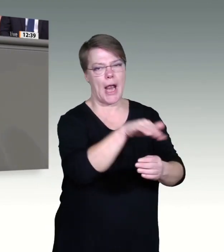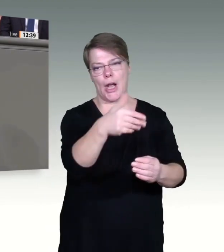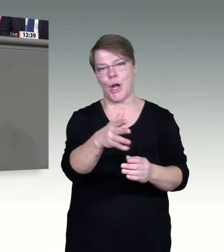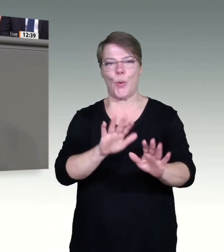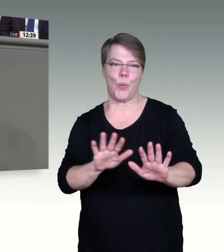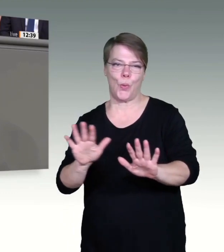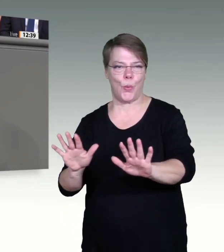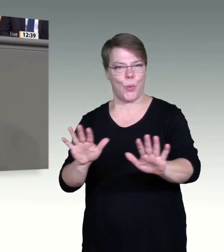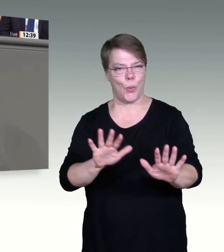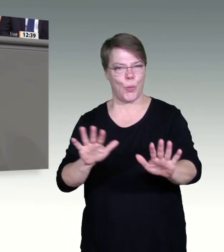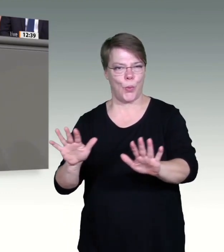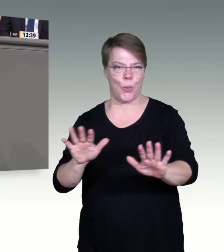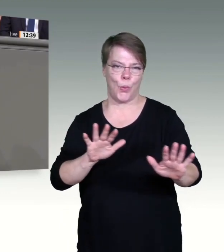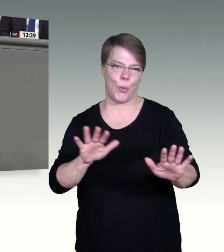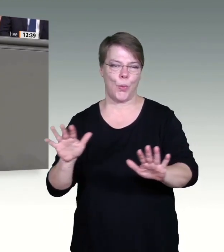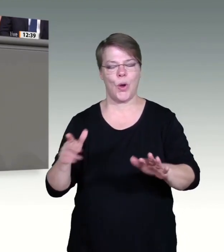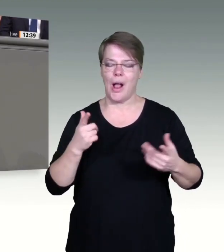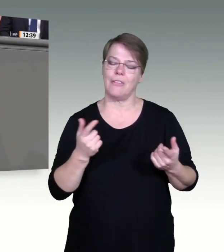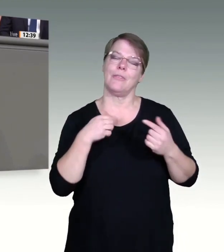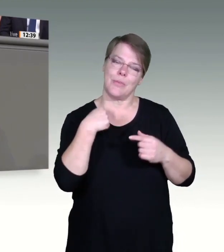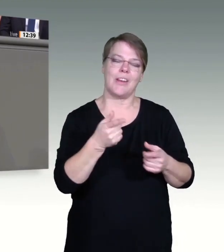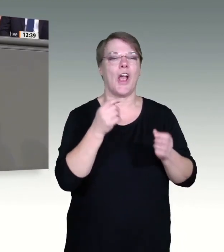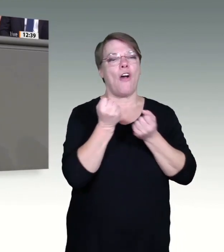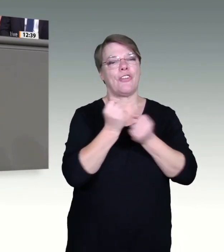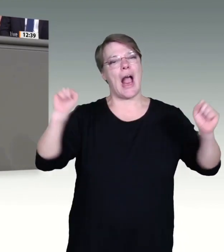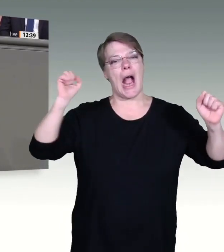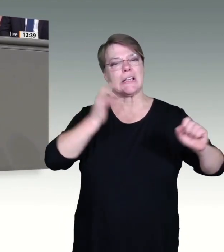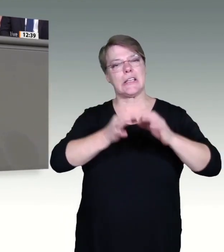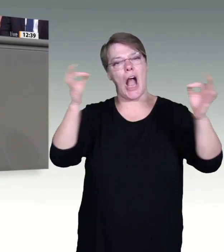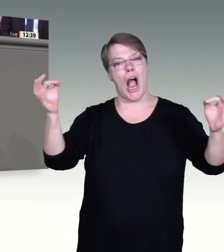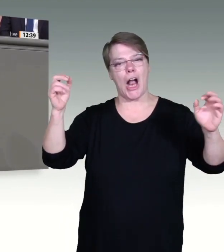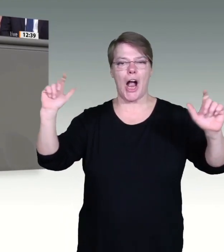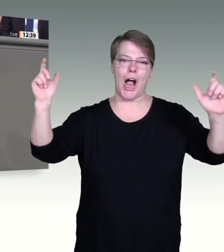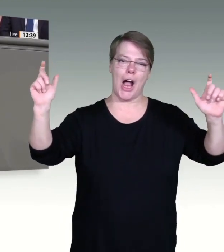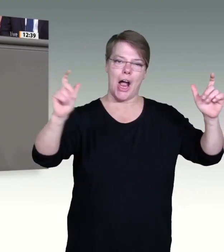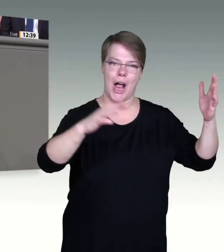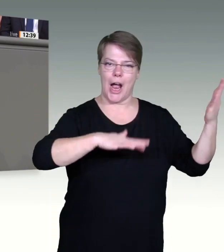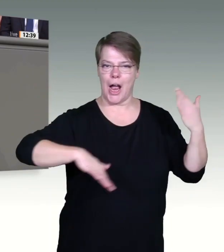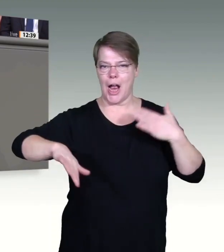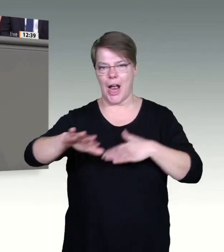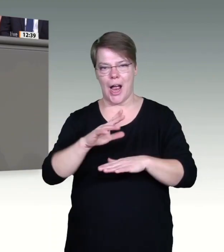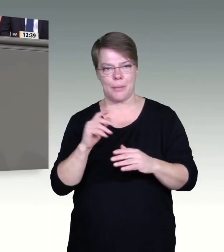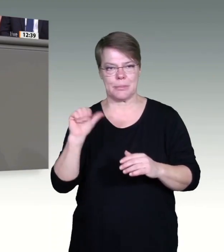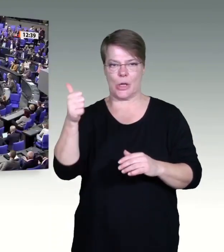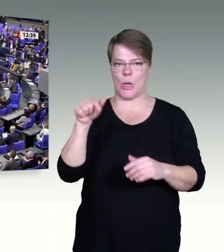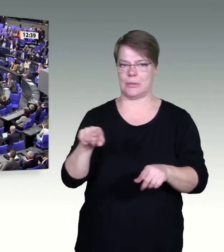Kompetenzen der Länder wieder erweitert. Sorry, liebe Kolleginnen und Kollegen, aber Strategie schaut wirklich anders aus.